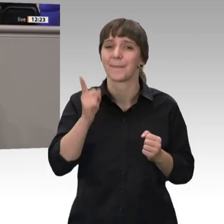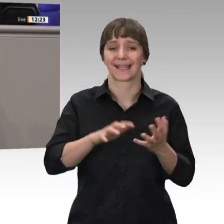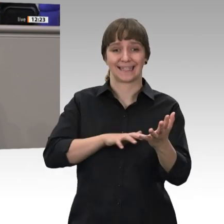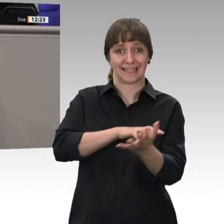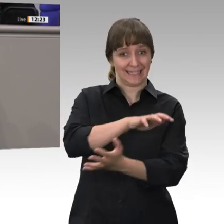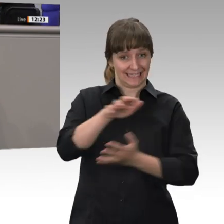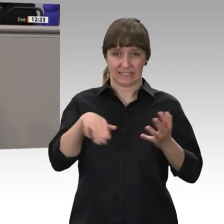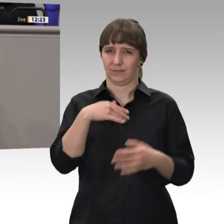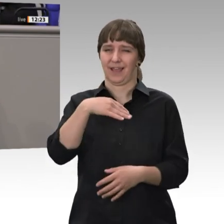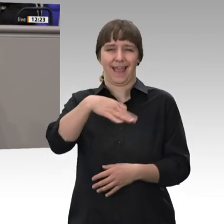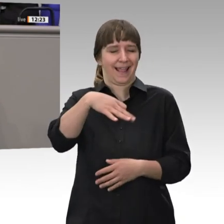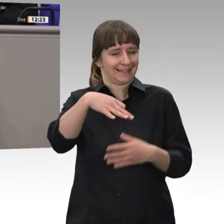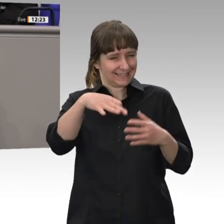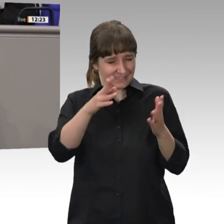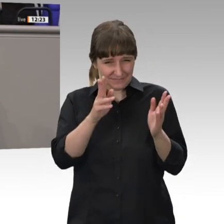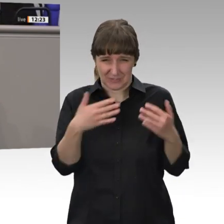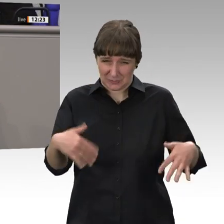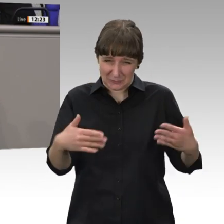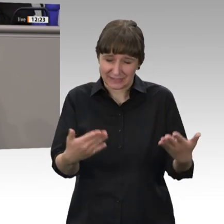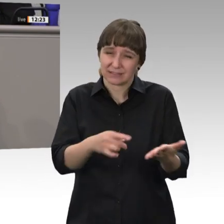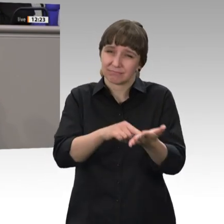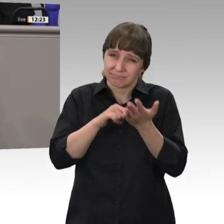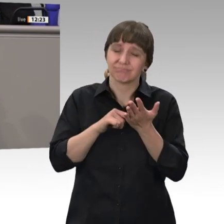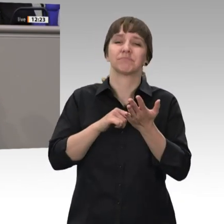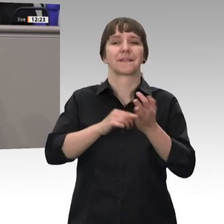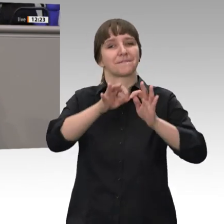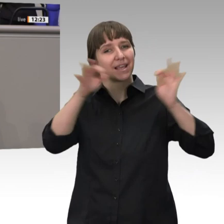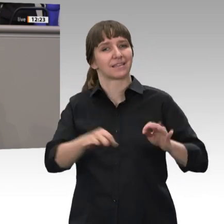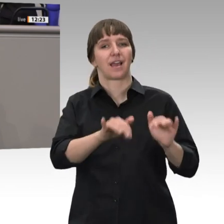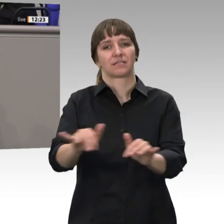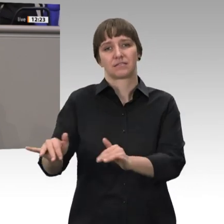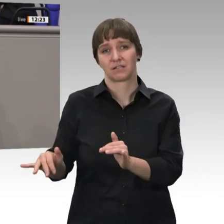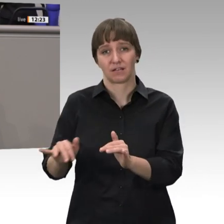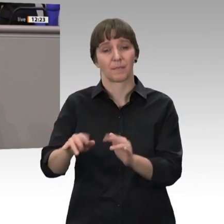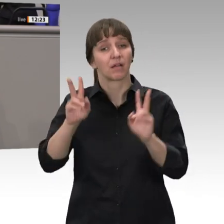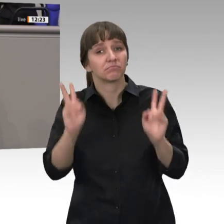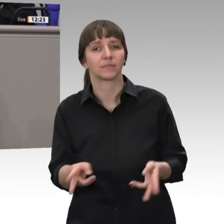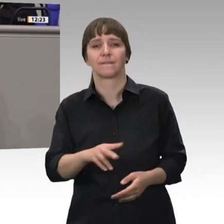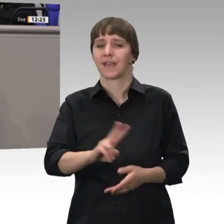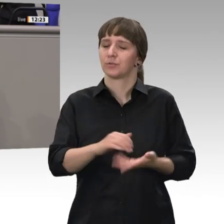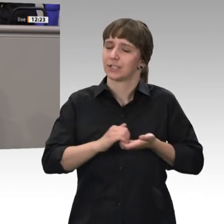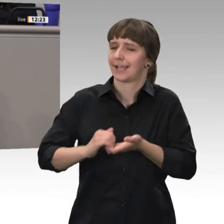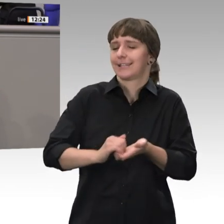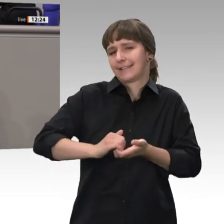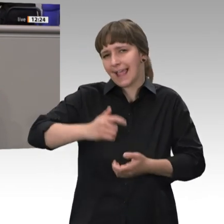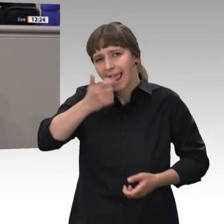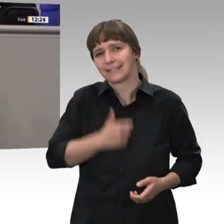diesen Zeiten wird aber auch klar, wer es wirklich ernst meint mit der Solidarität, wer auf Zusammenhalt setzt und nicht auf Spaltung.